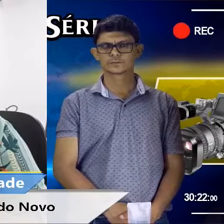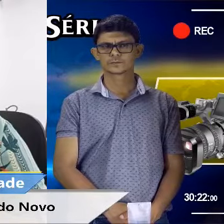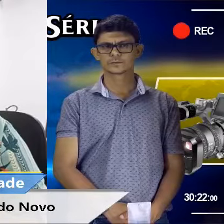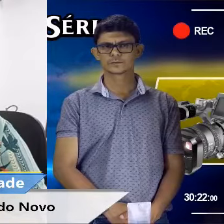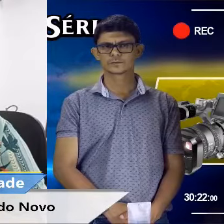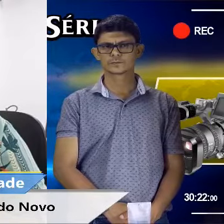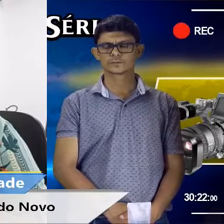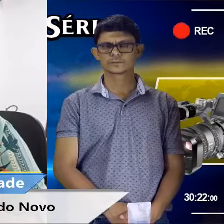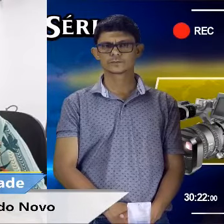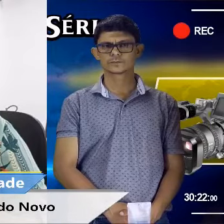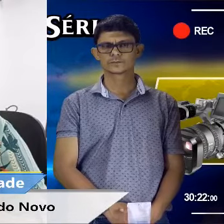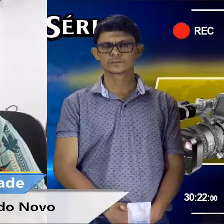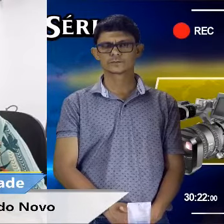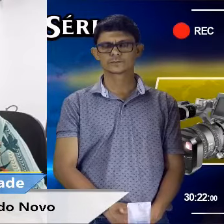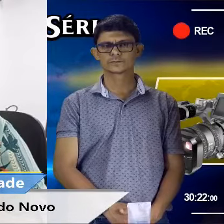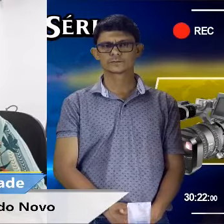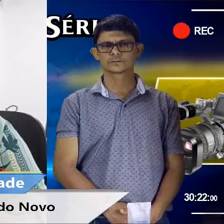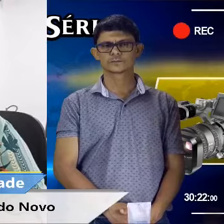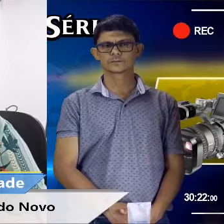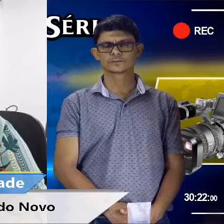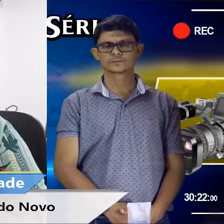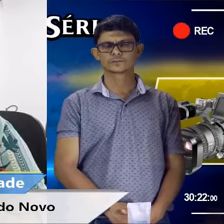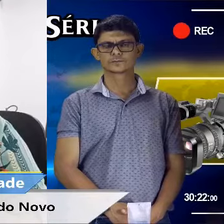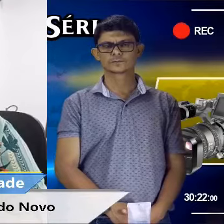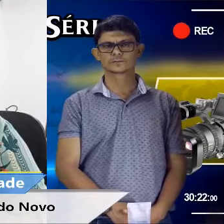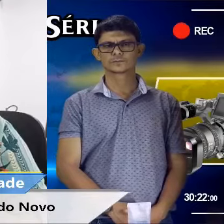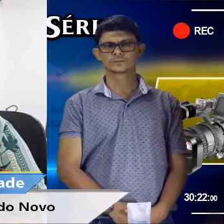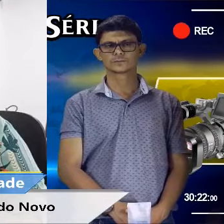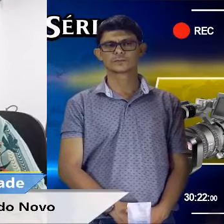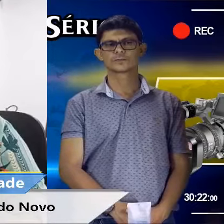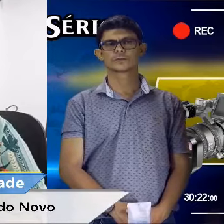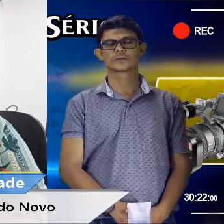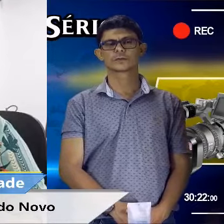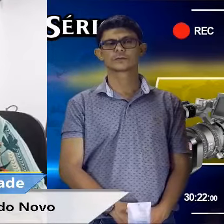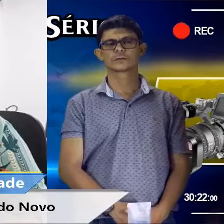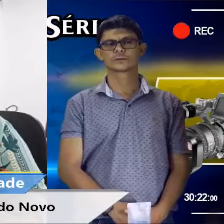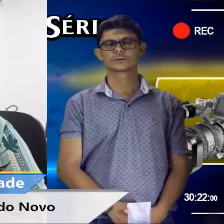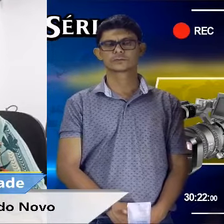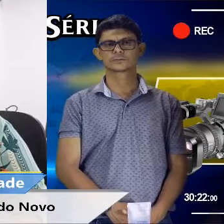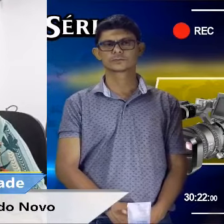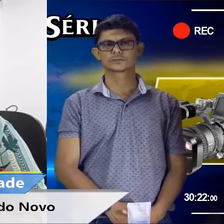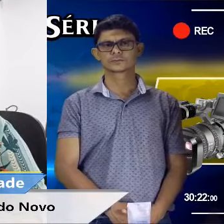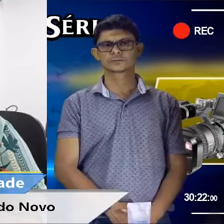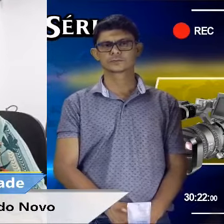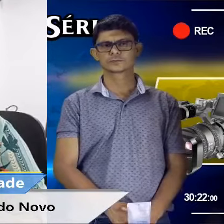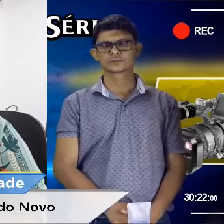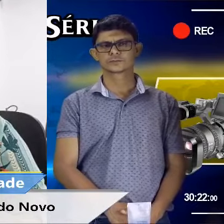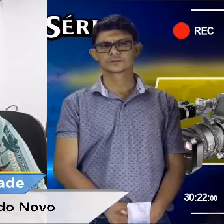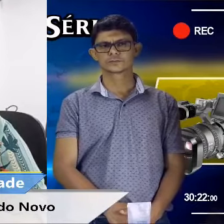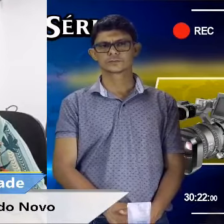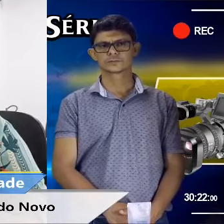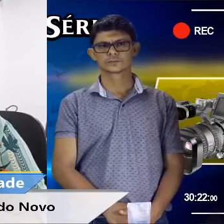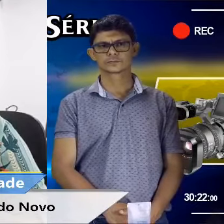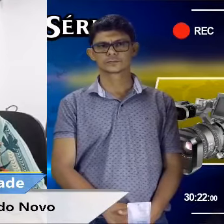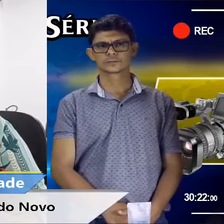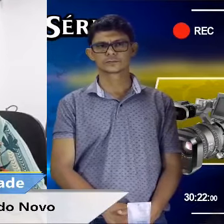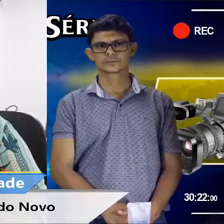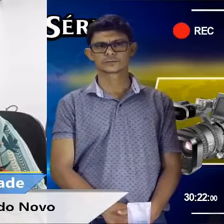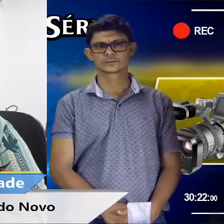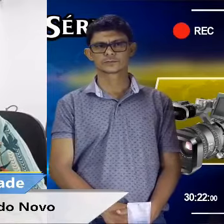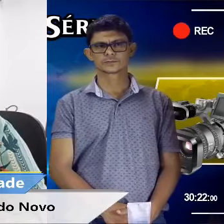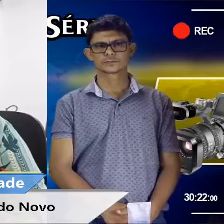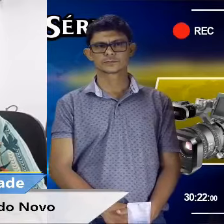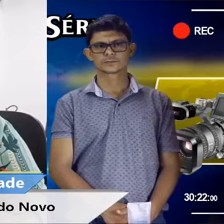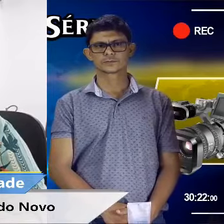está sendo impedido de crescer por conta desses impedimentos da CCR. Eu acho que é uma intolerância, a CCR podia, assim,